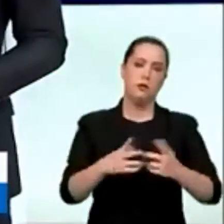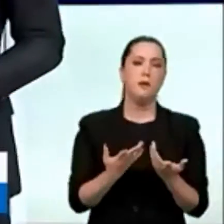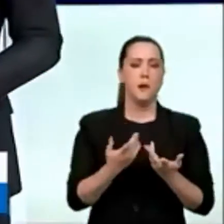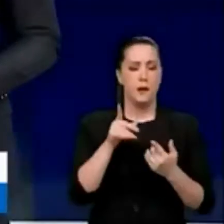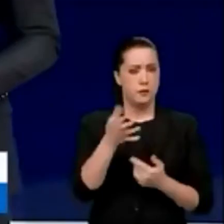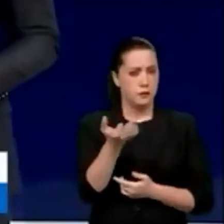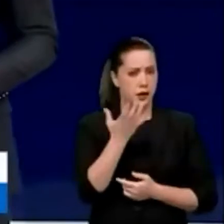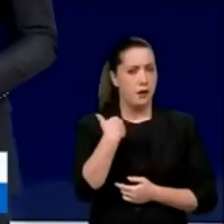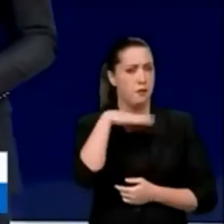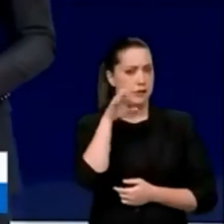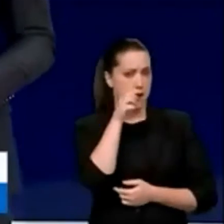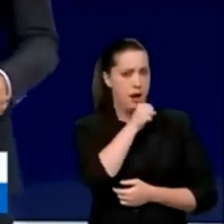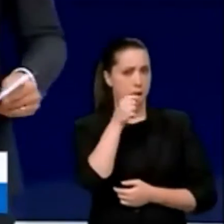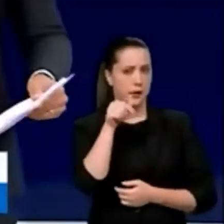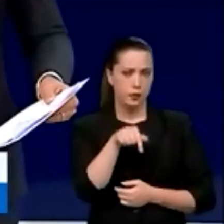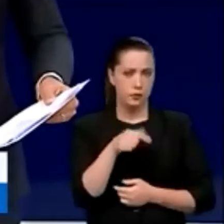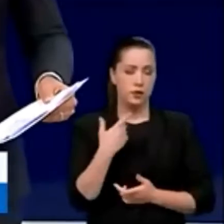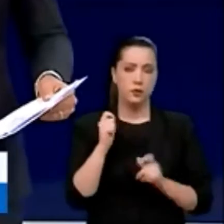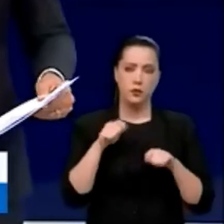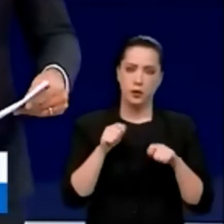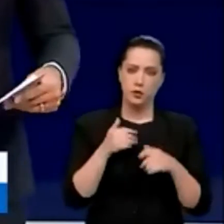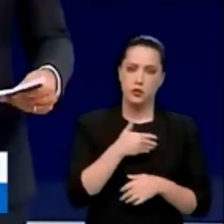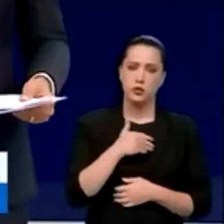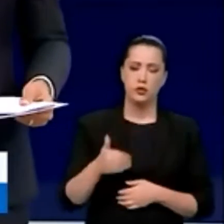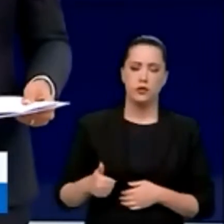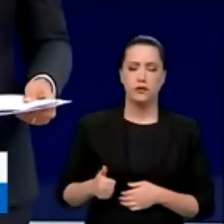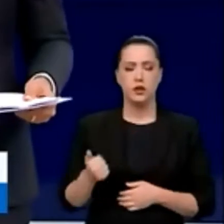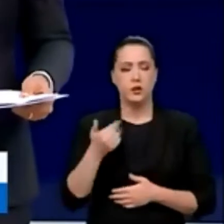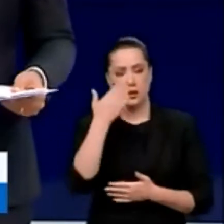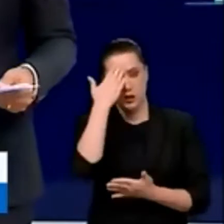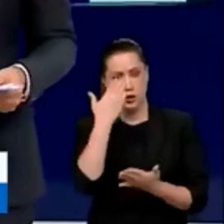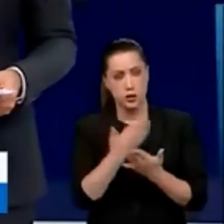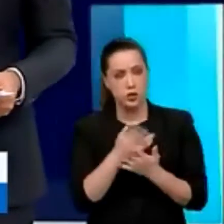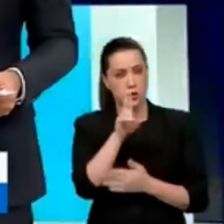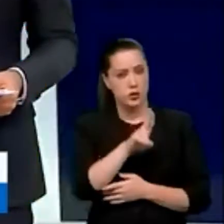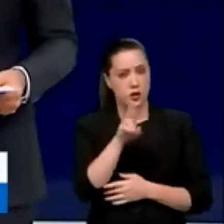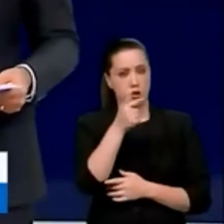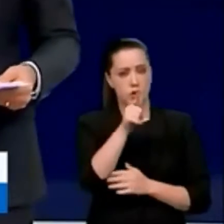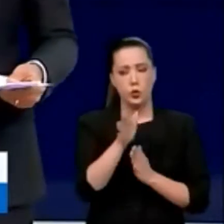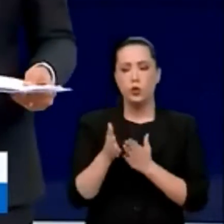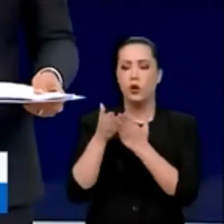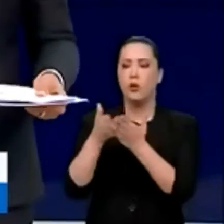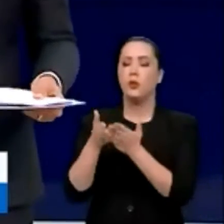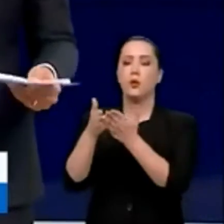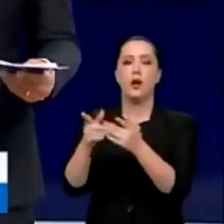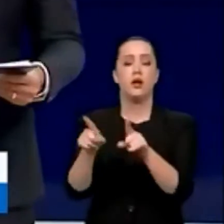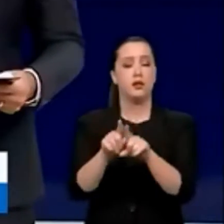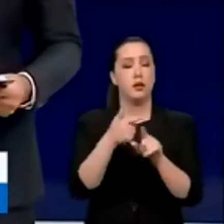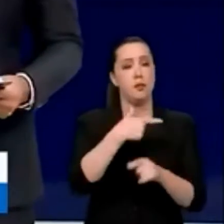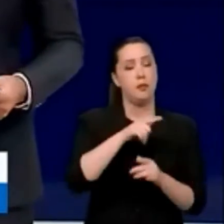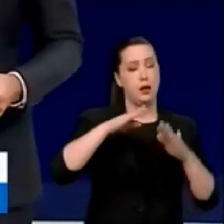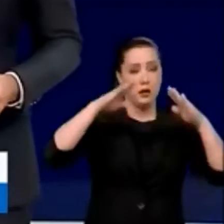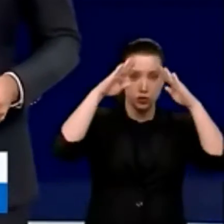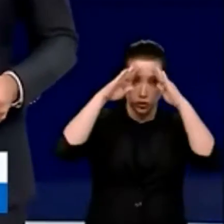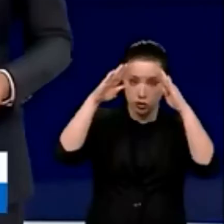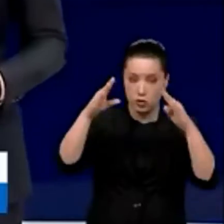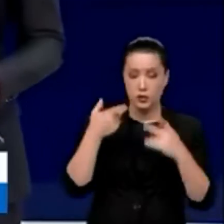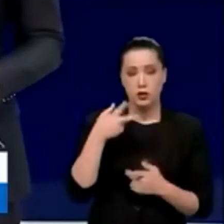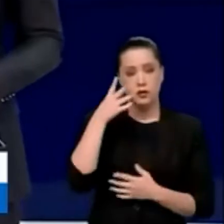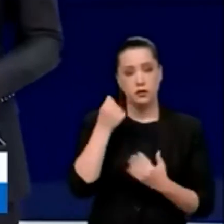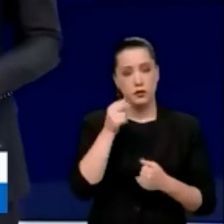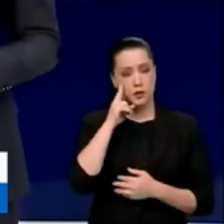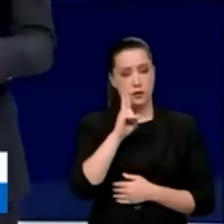processo mais rápido, um modelo que, segundo o governo, já é usado nos setores portuário e aeroportuário. Veja agora o que o